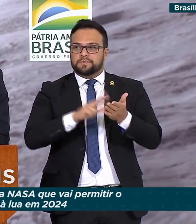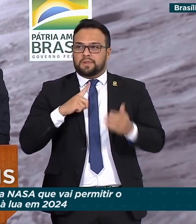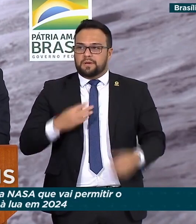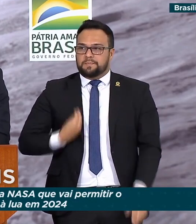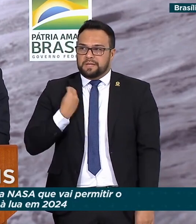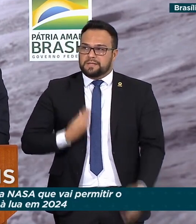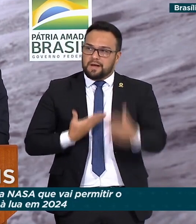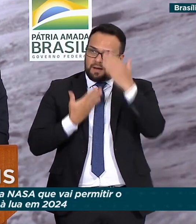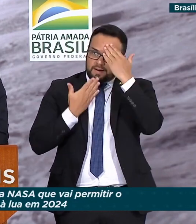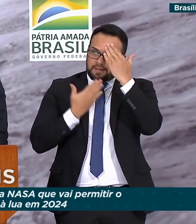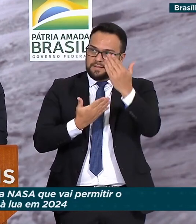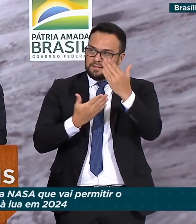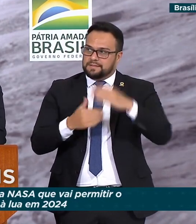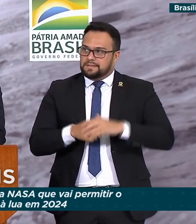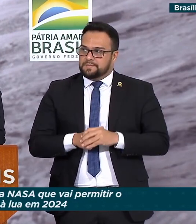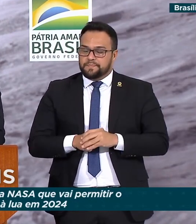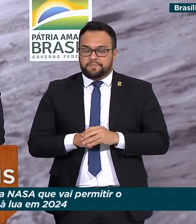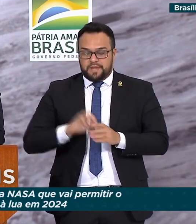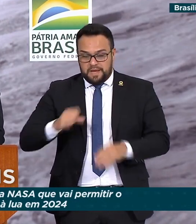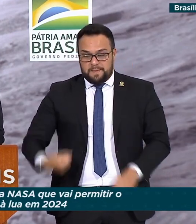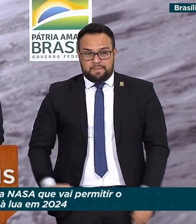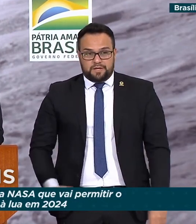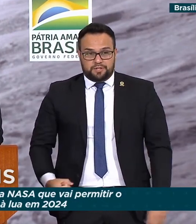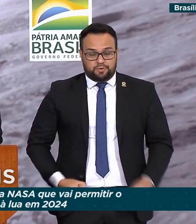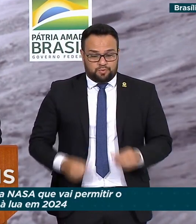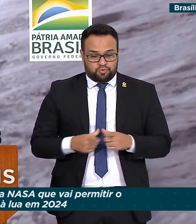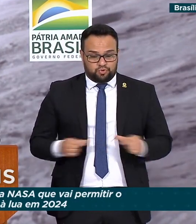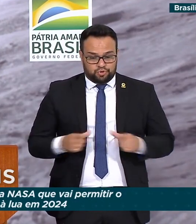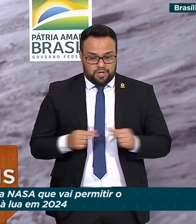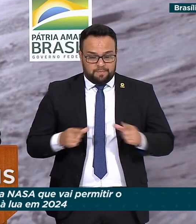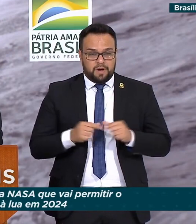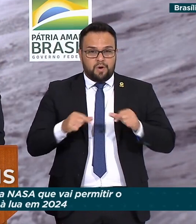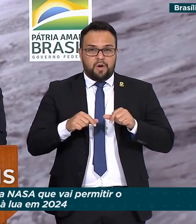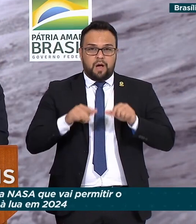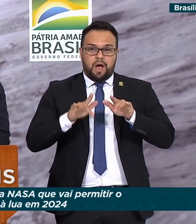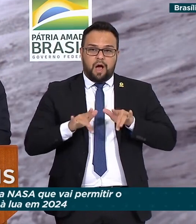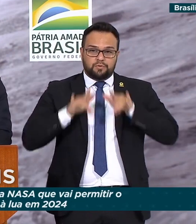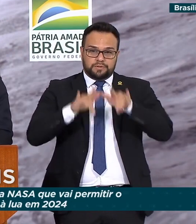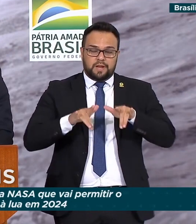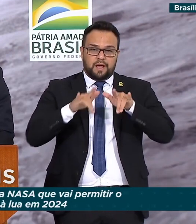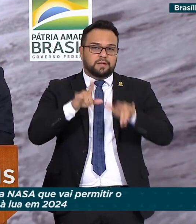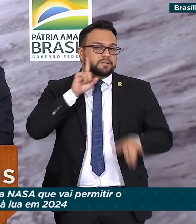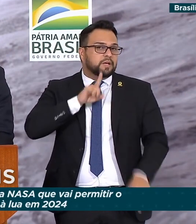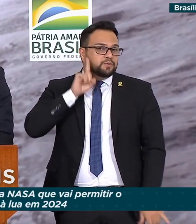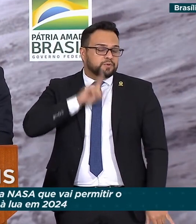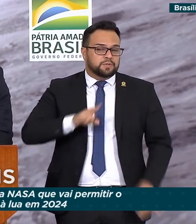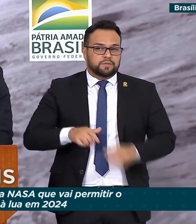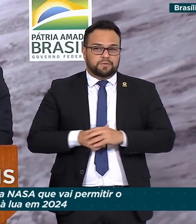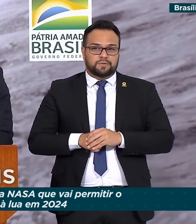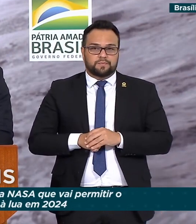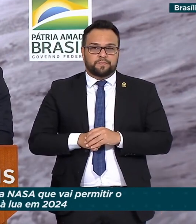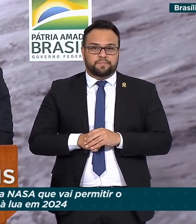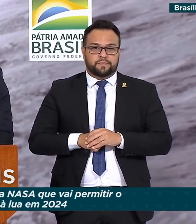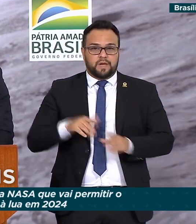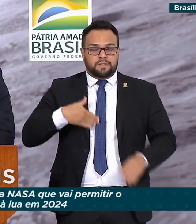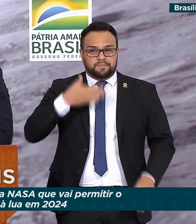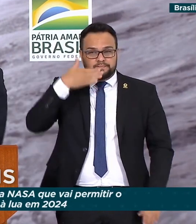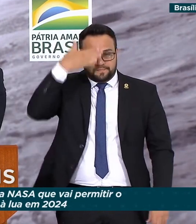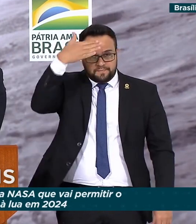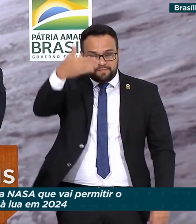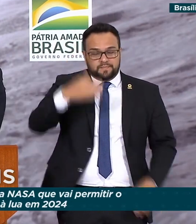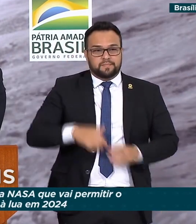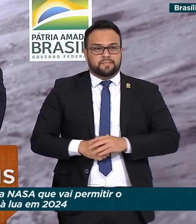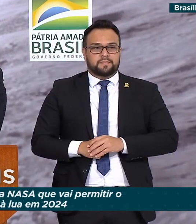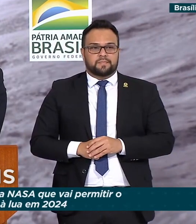agradecer do embaixador da Ucrânia, do Japão, da Austrália, dos Estados Unidos, dos Emirados Árabes Unidos,